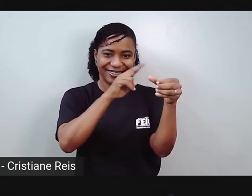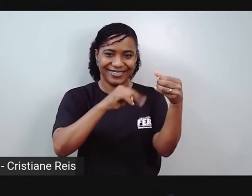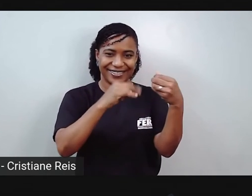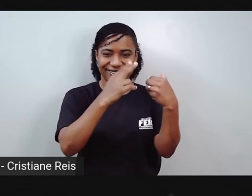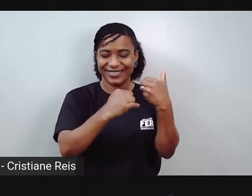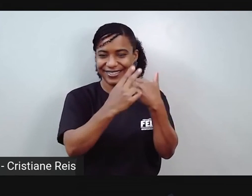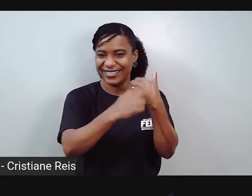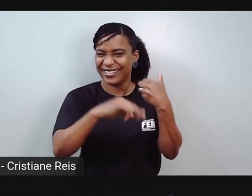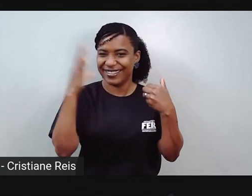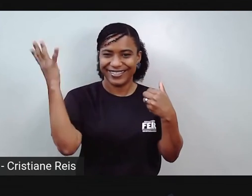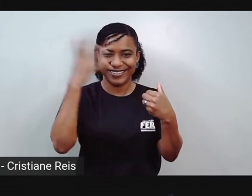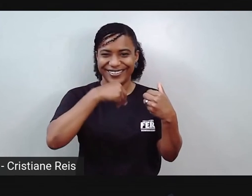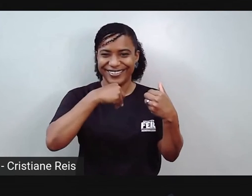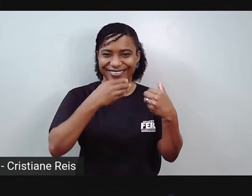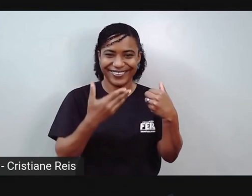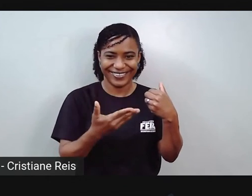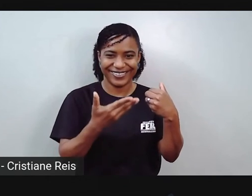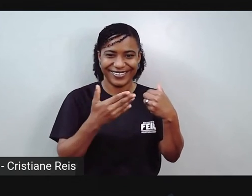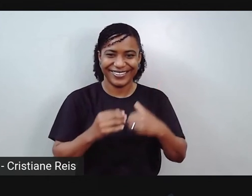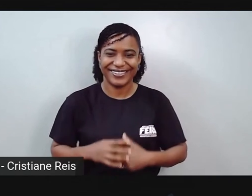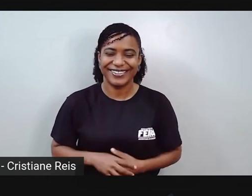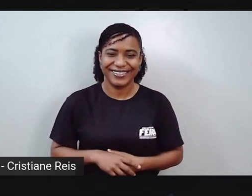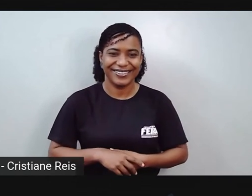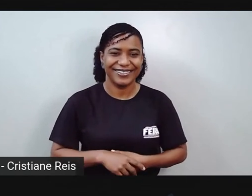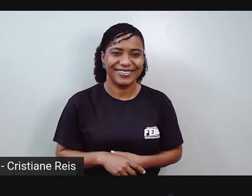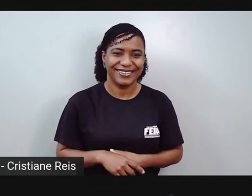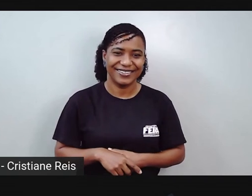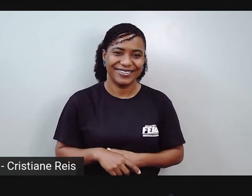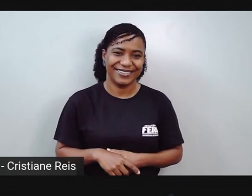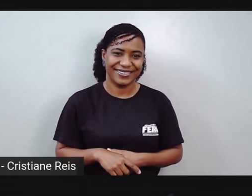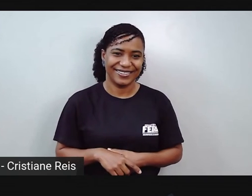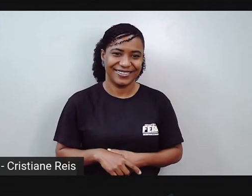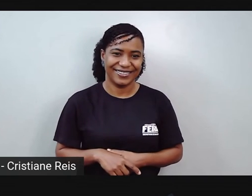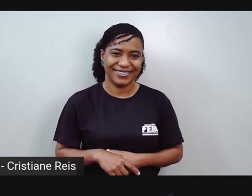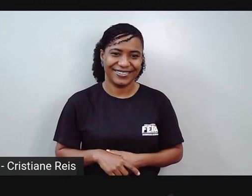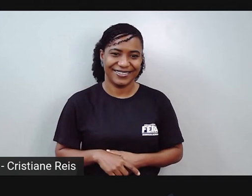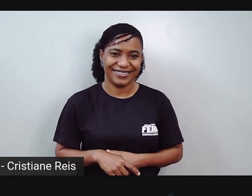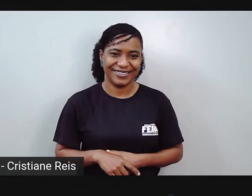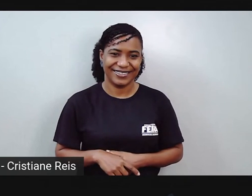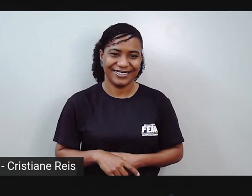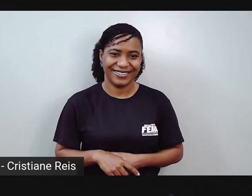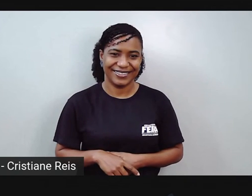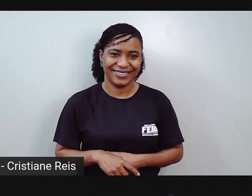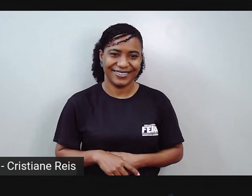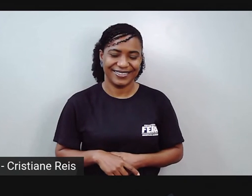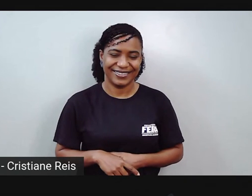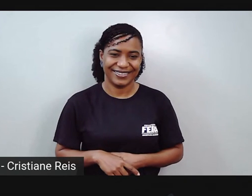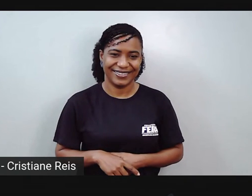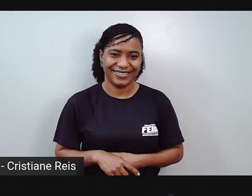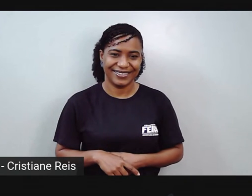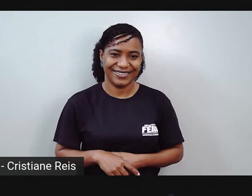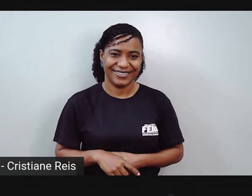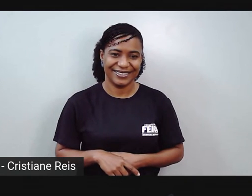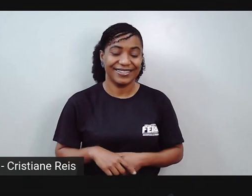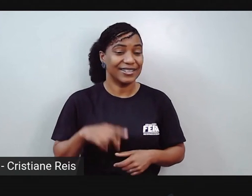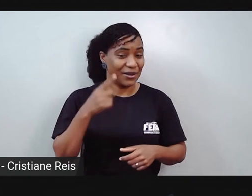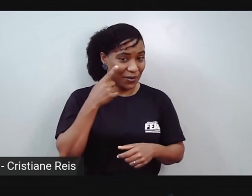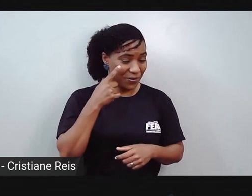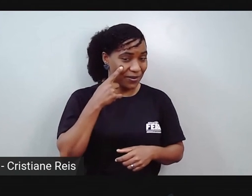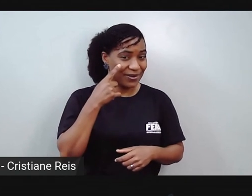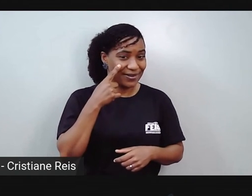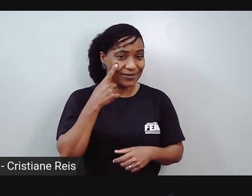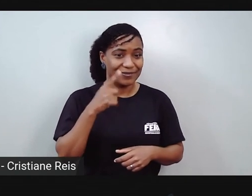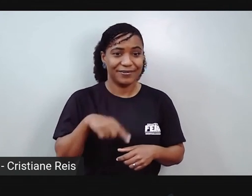como vai ficar lindo. Meu, está ficando lindo, ó. Eu vou dar uma dica para vocês